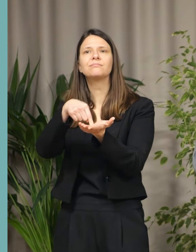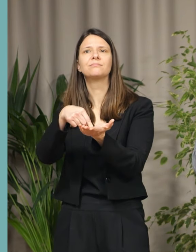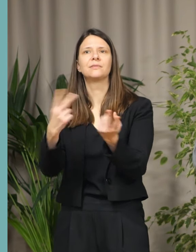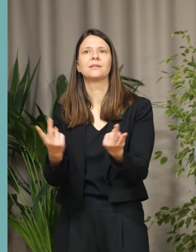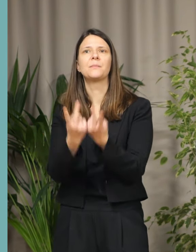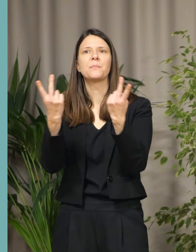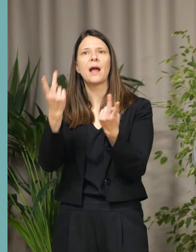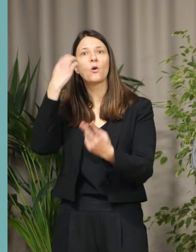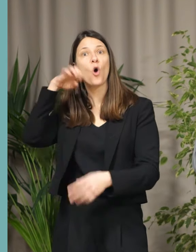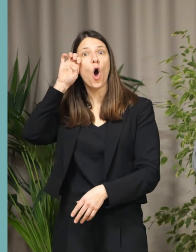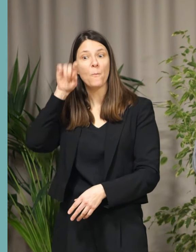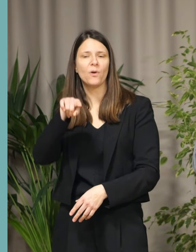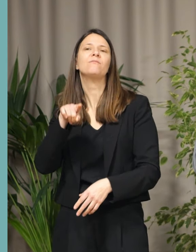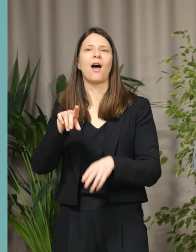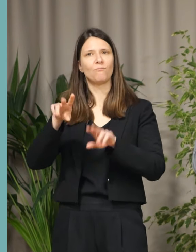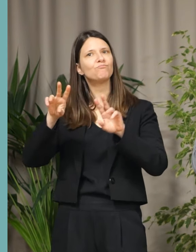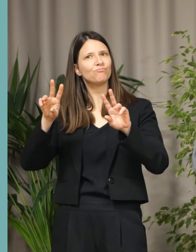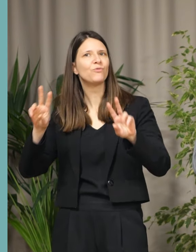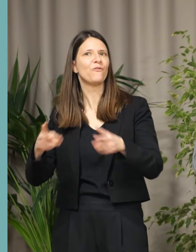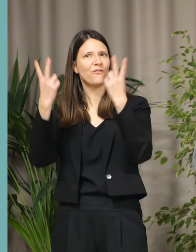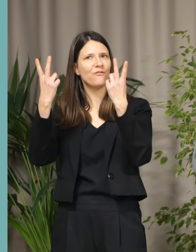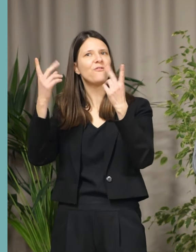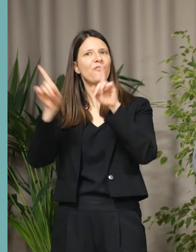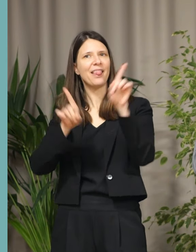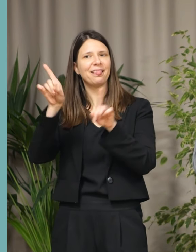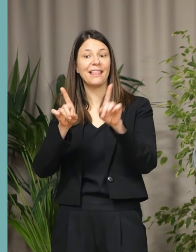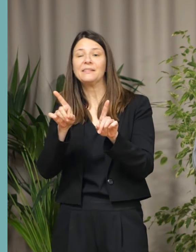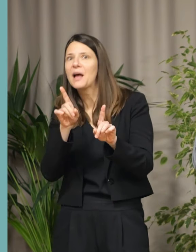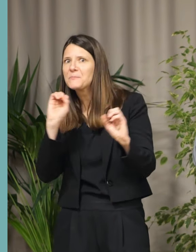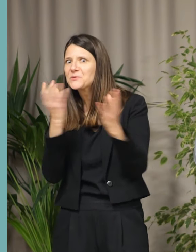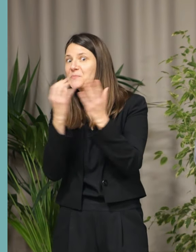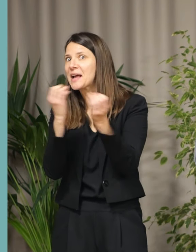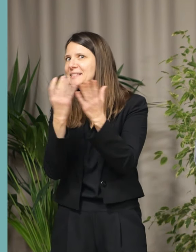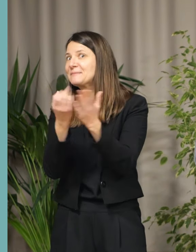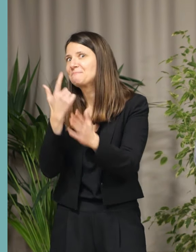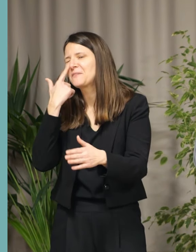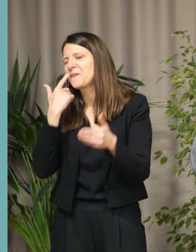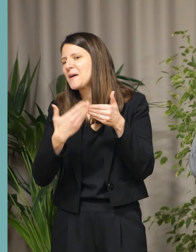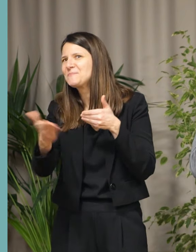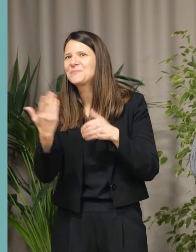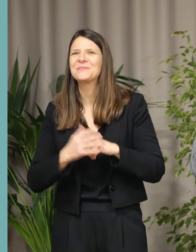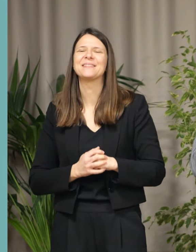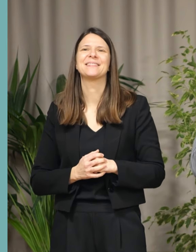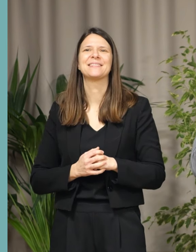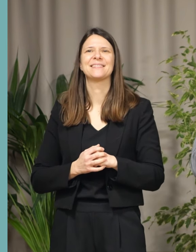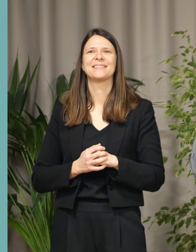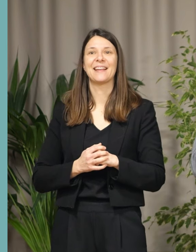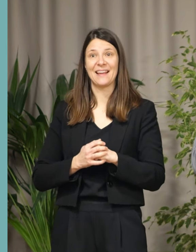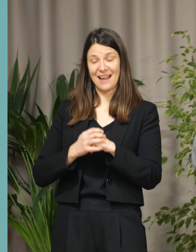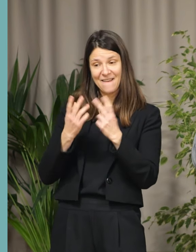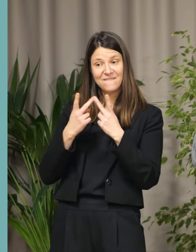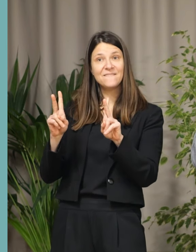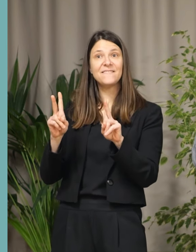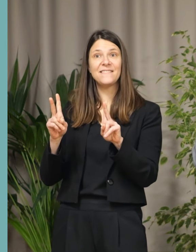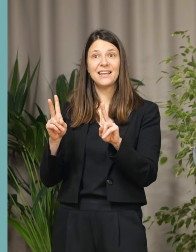referons la fête, évidemment, et quelques surprises vous y attendent. La vie est belle quand la